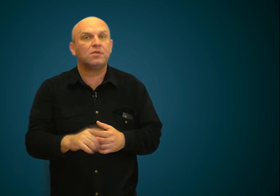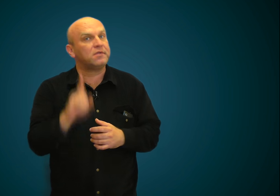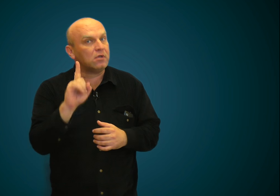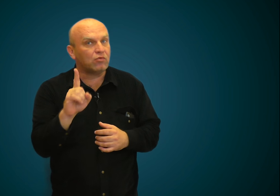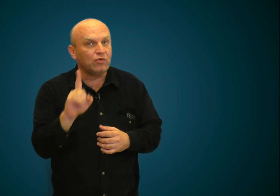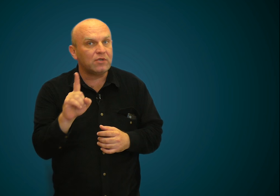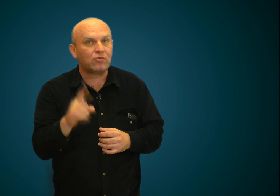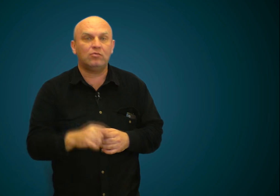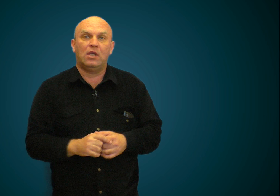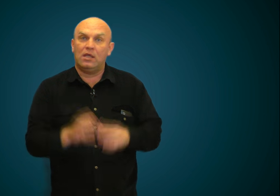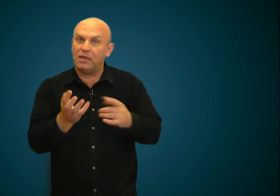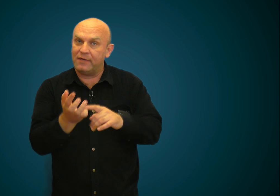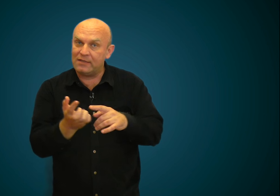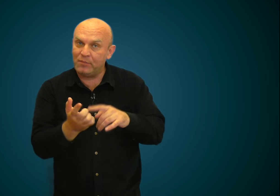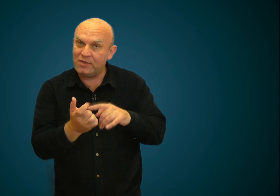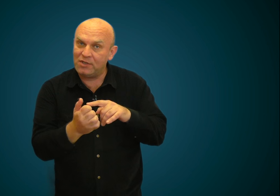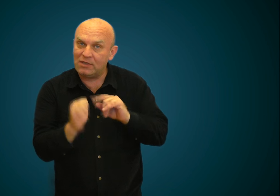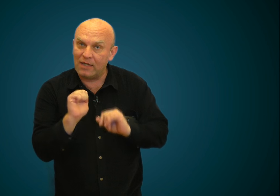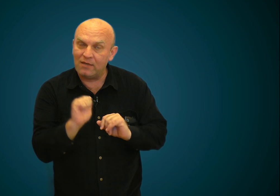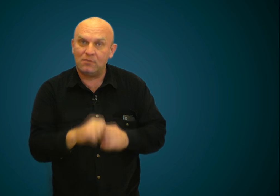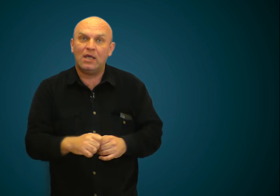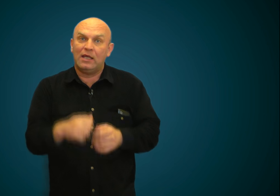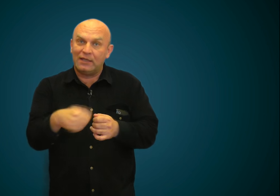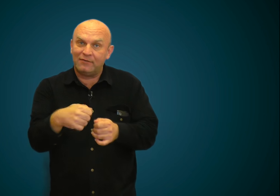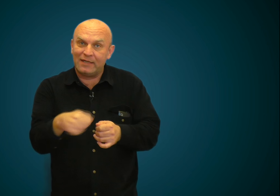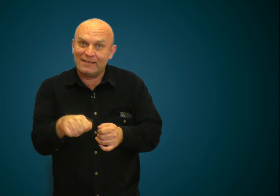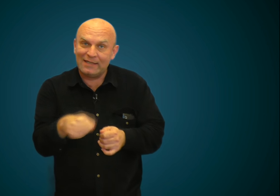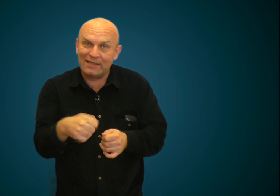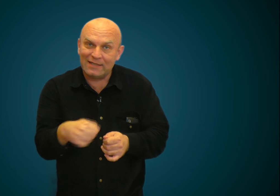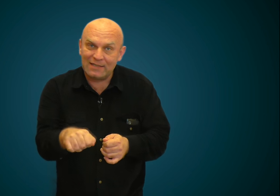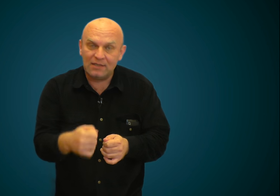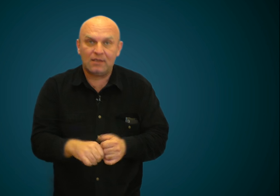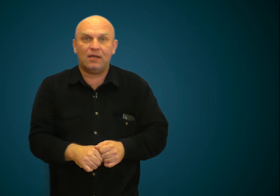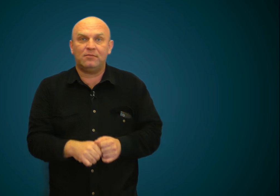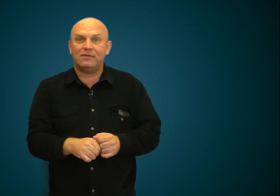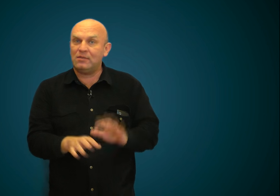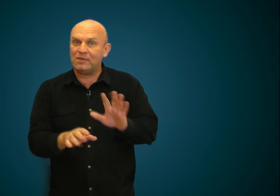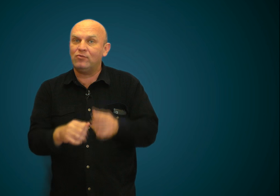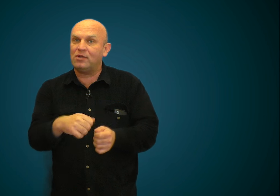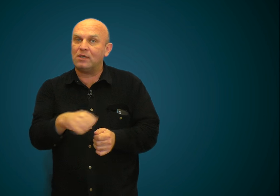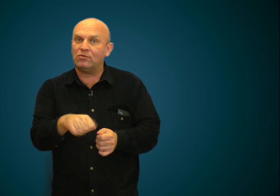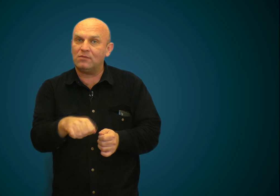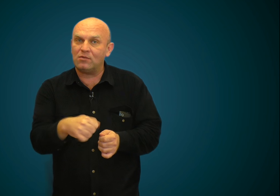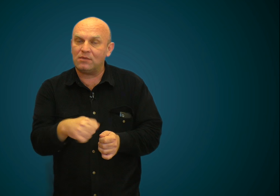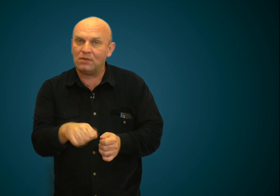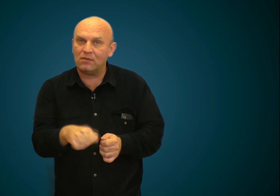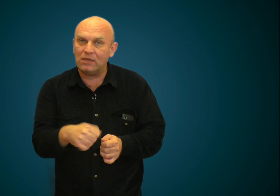Подождите секундочку, давайте посчитаем, давайте рассчитаем, давайте посмотрим, а кто там, собственно говоря,